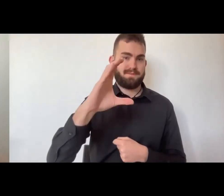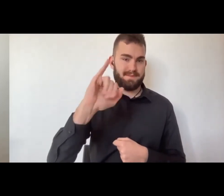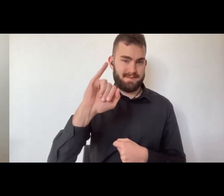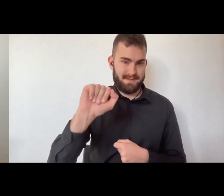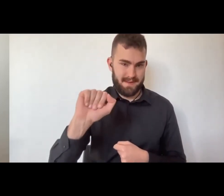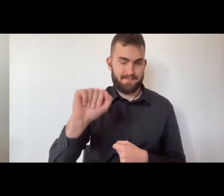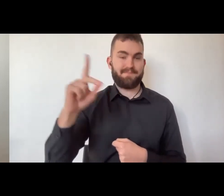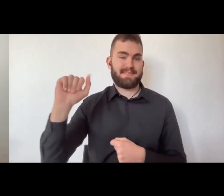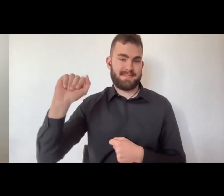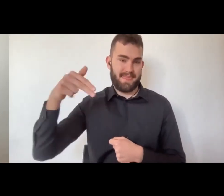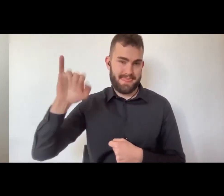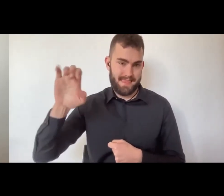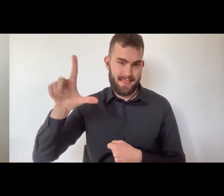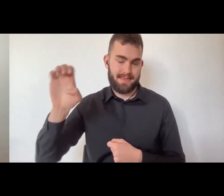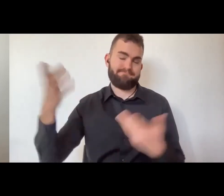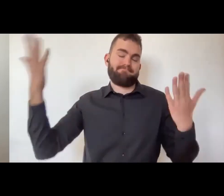Adesso